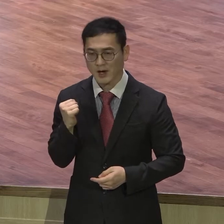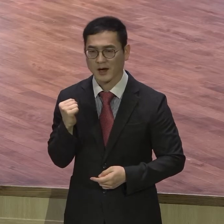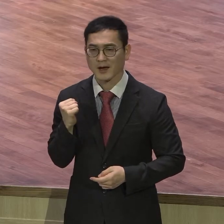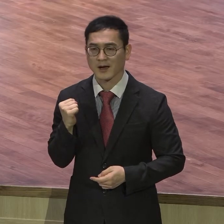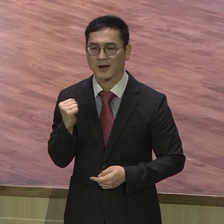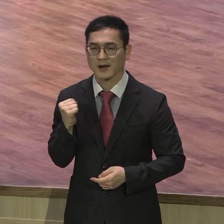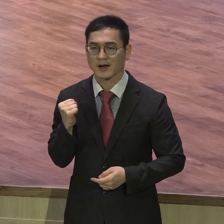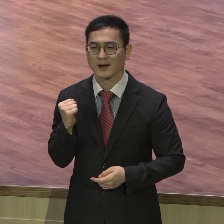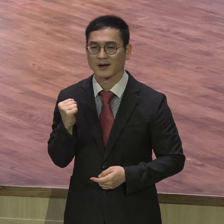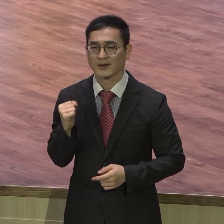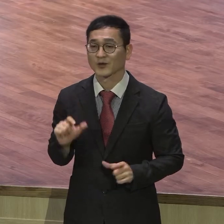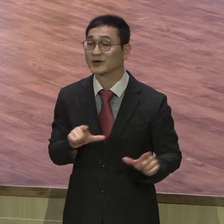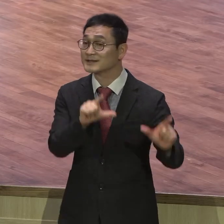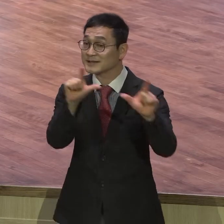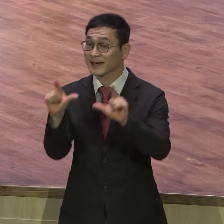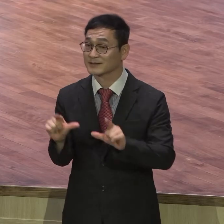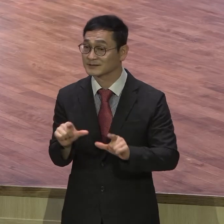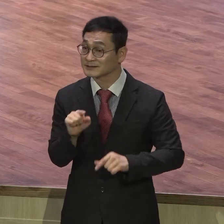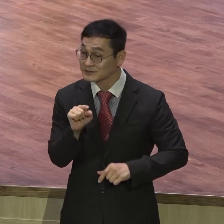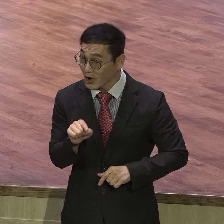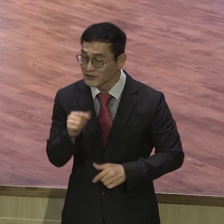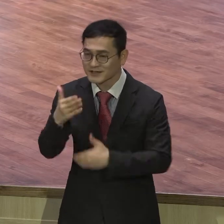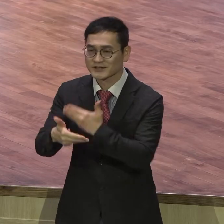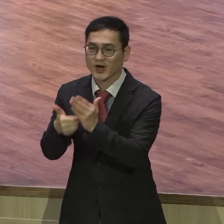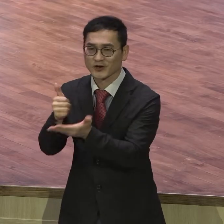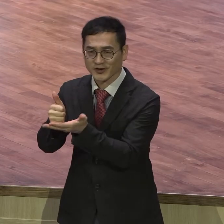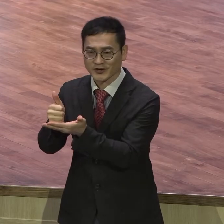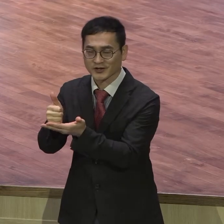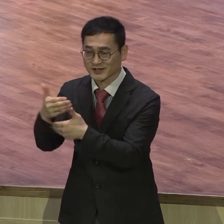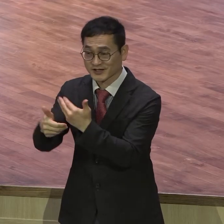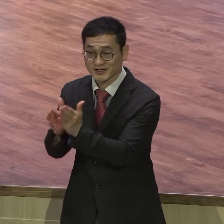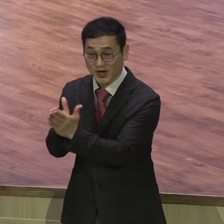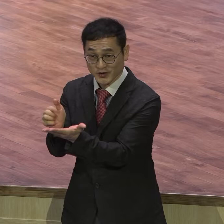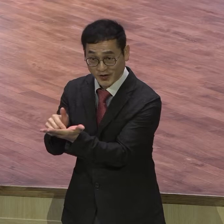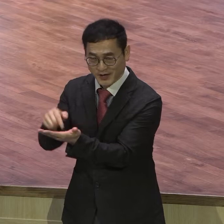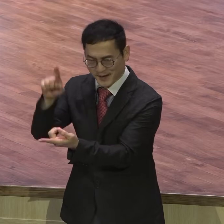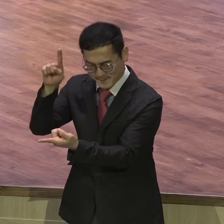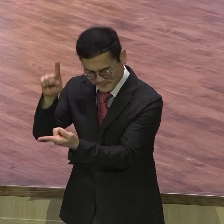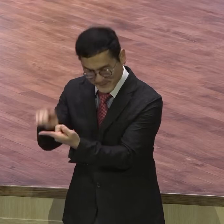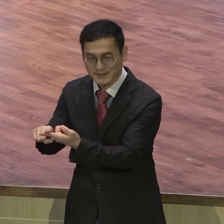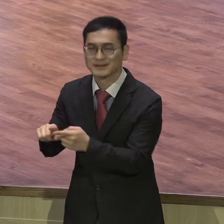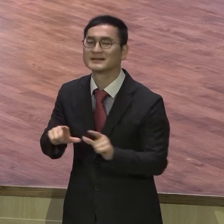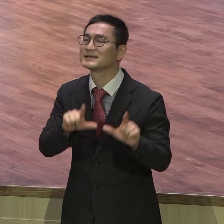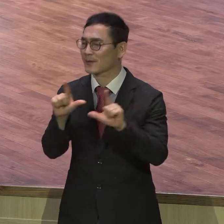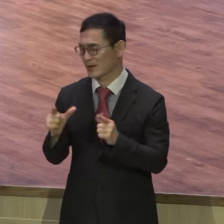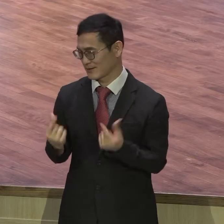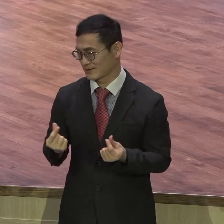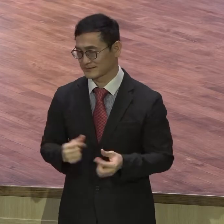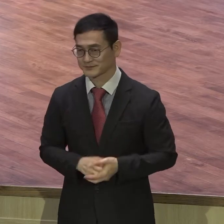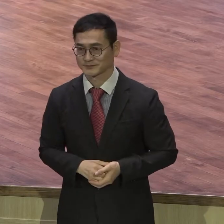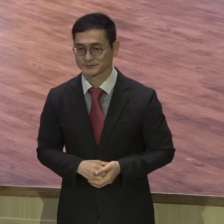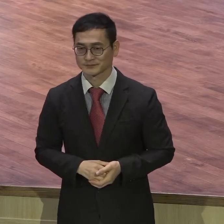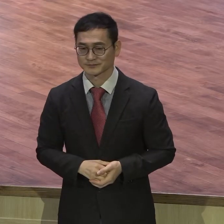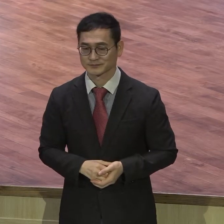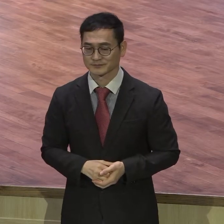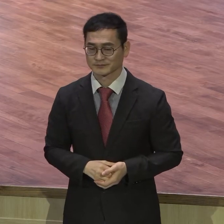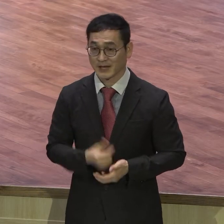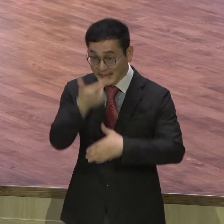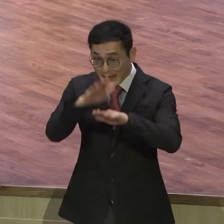것이 성경적 신앙생활이에요. 말씀을 예배 왜 드립니까. 하나님의 뜻이 무엇인지 하나님이